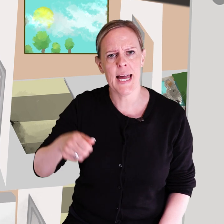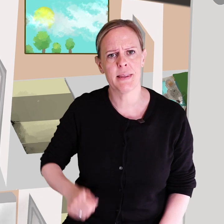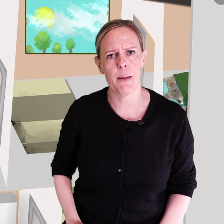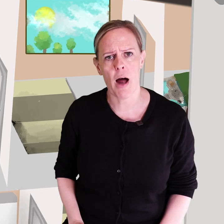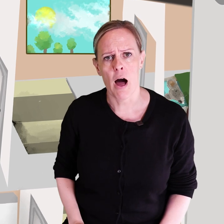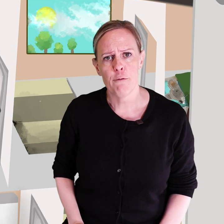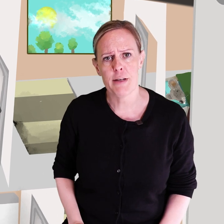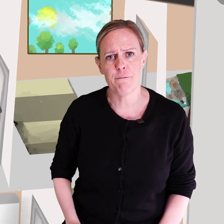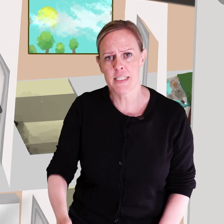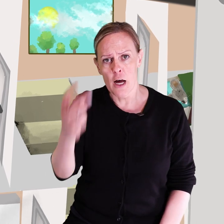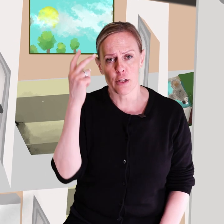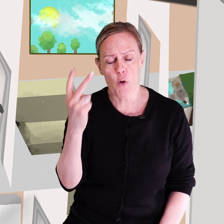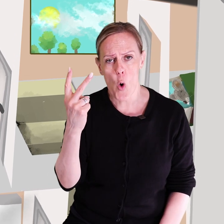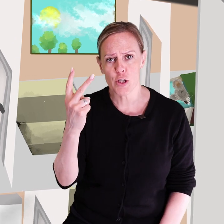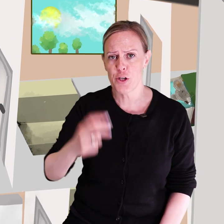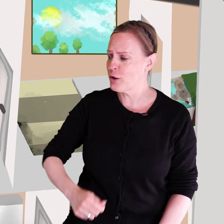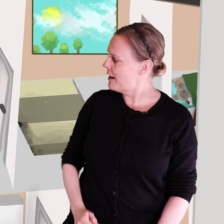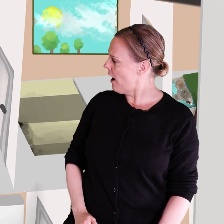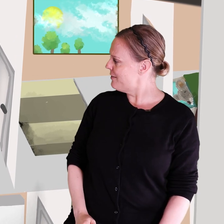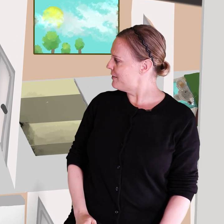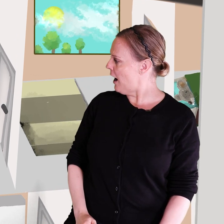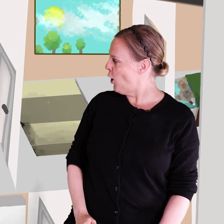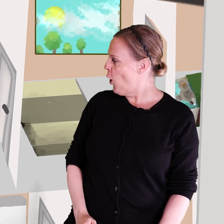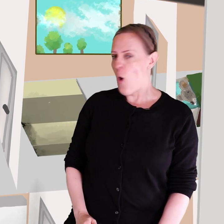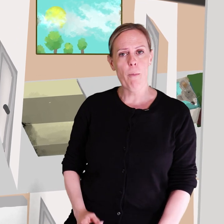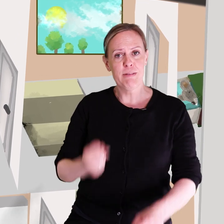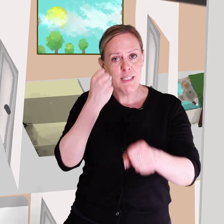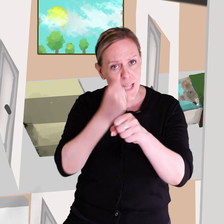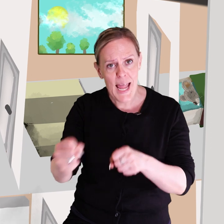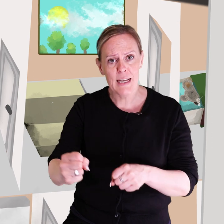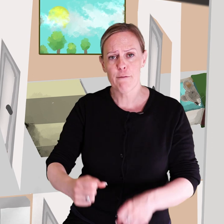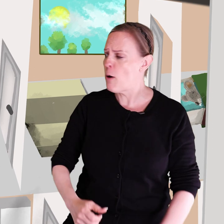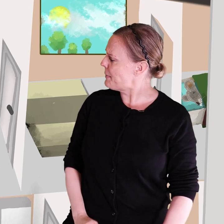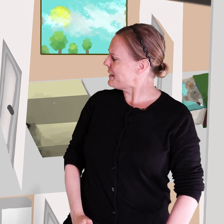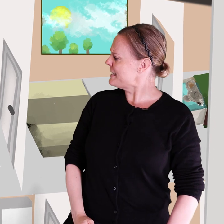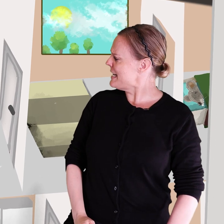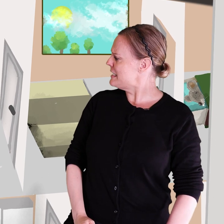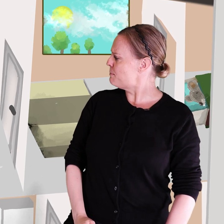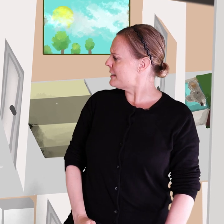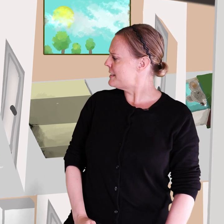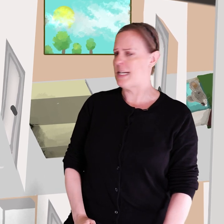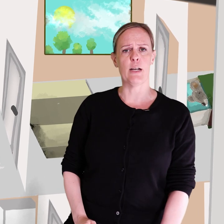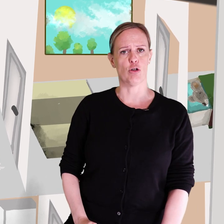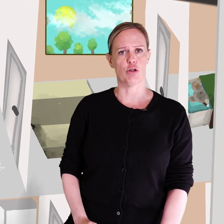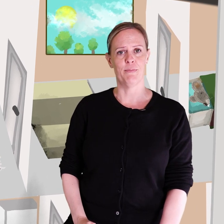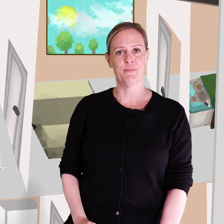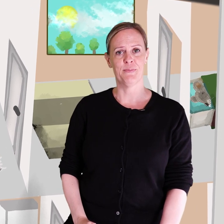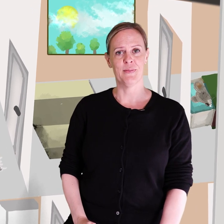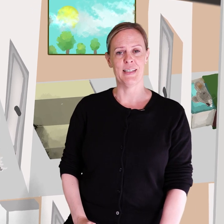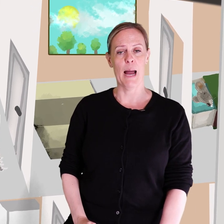jättebra. För där finns två stycken handtag. Och stenen får precis plats i den också. Det